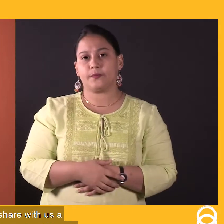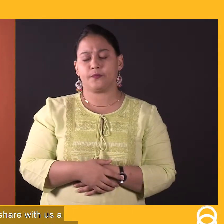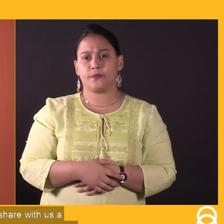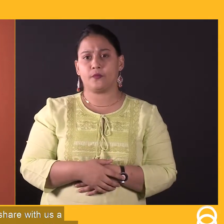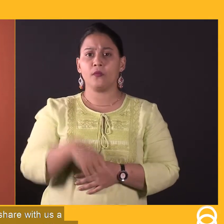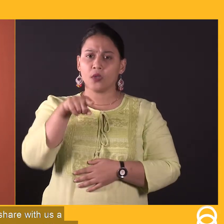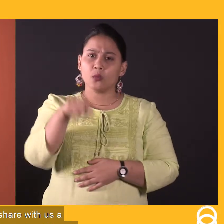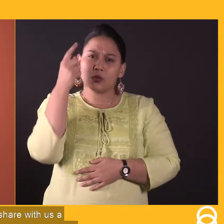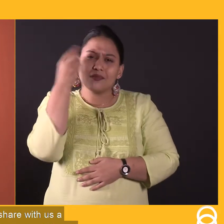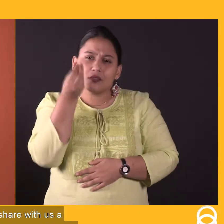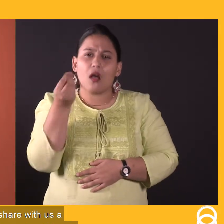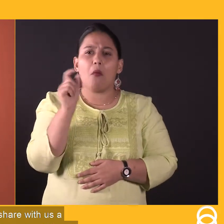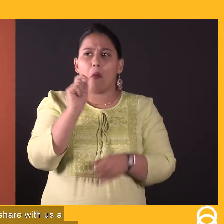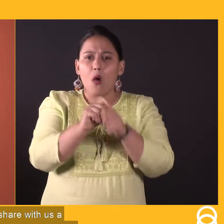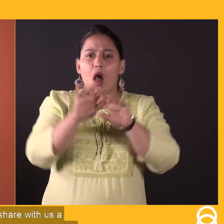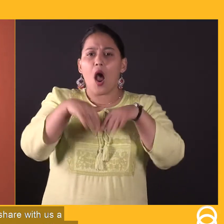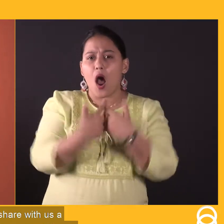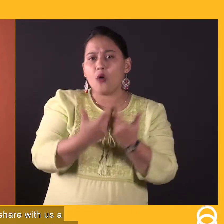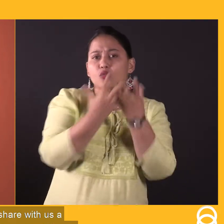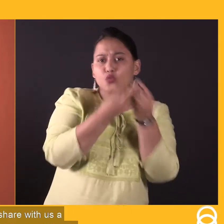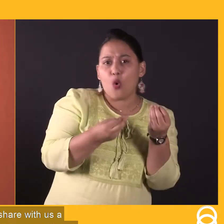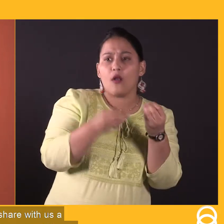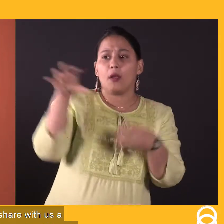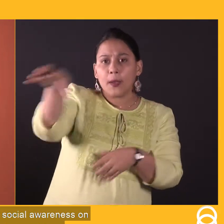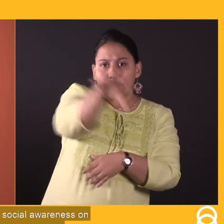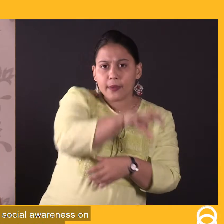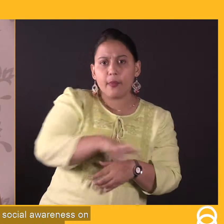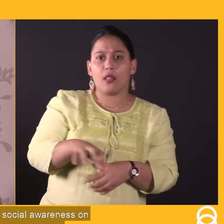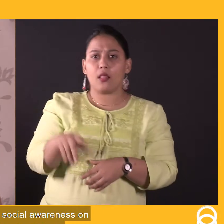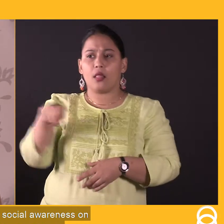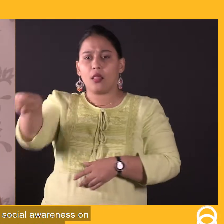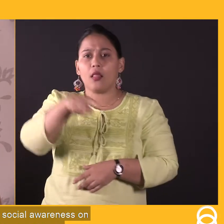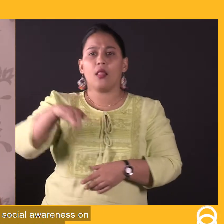-छोटे तीन-चार कदम बता सकते हैं जो स्थानिय संस्थाओं को लेना चाहिए?